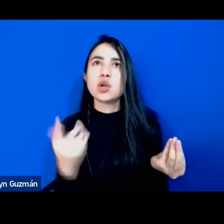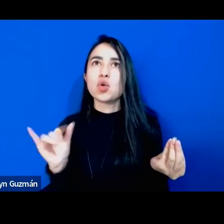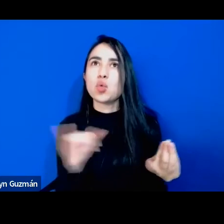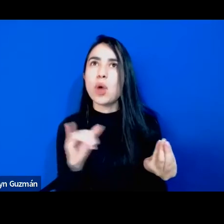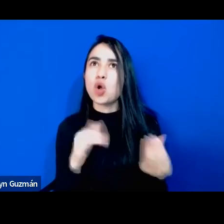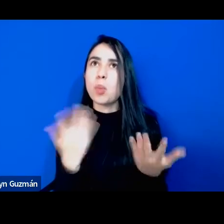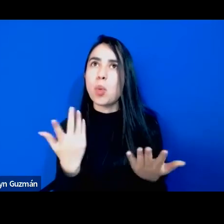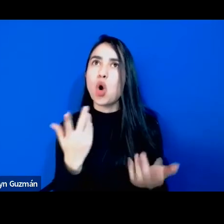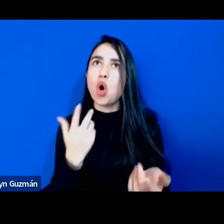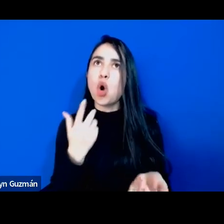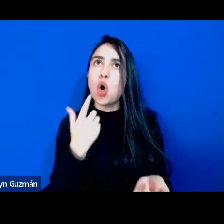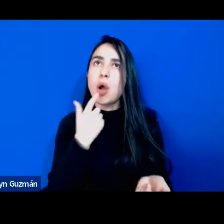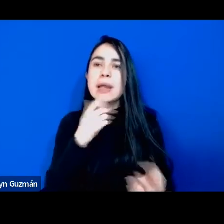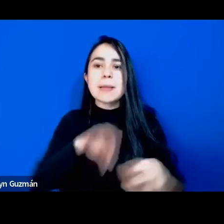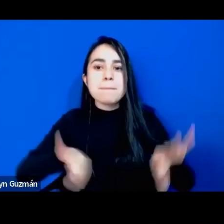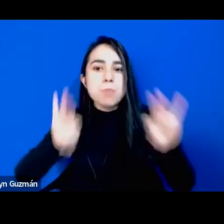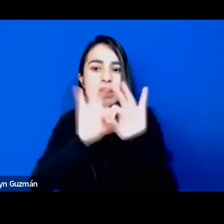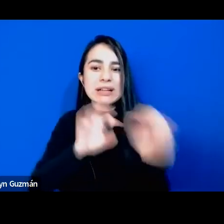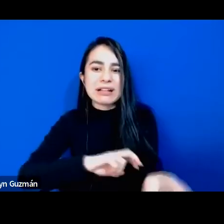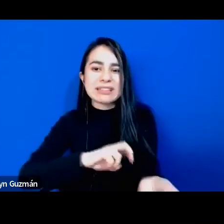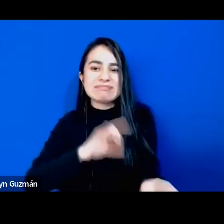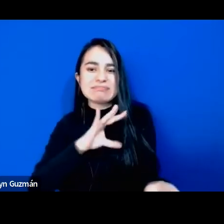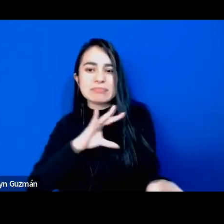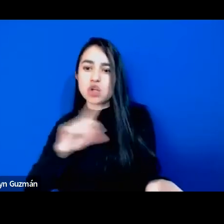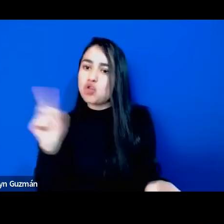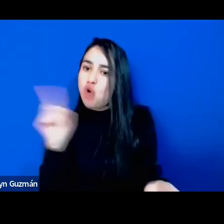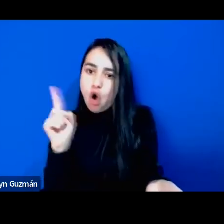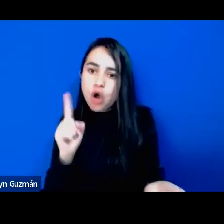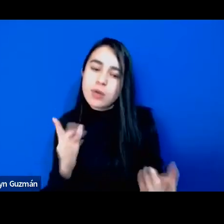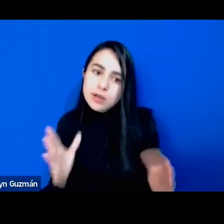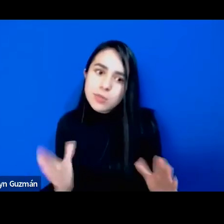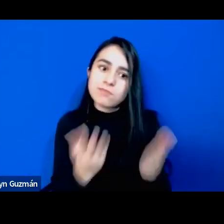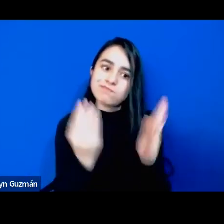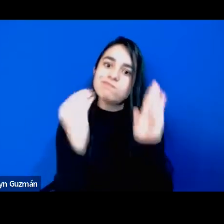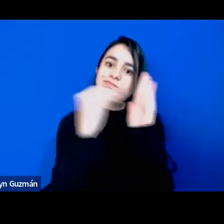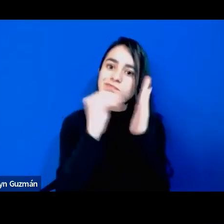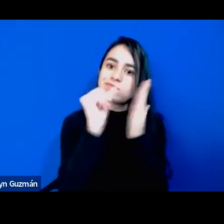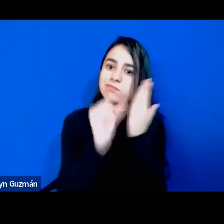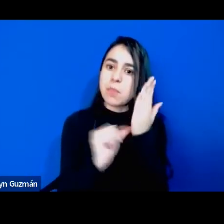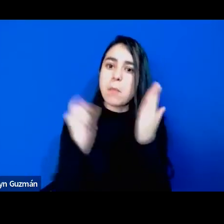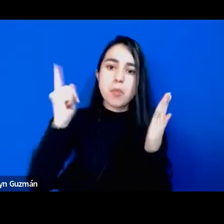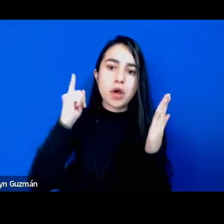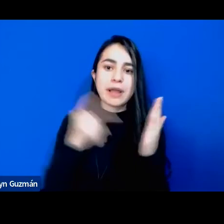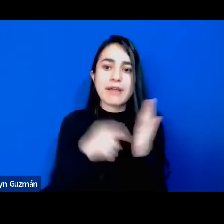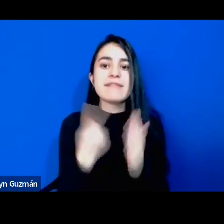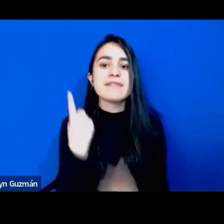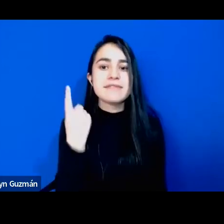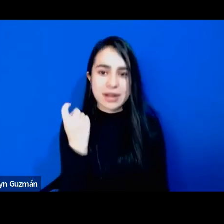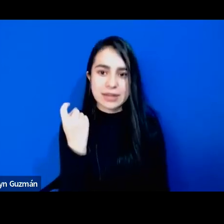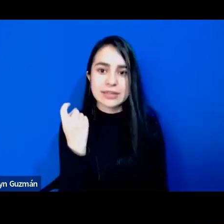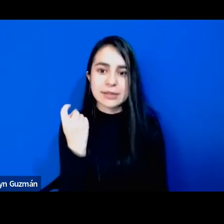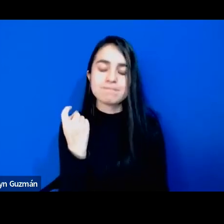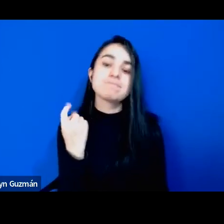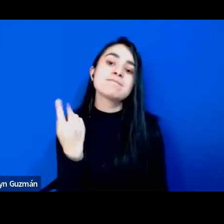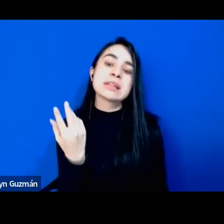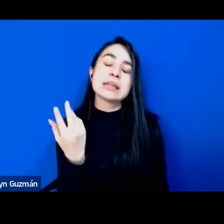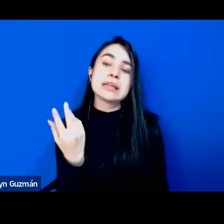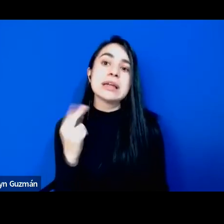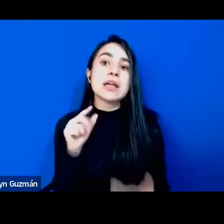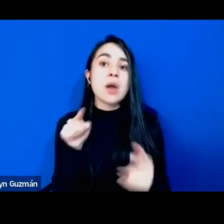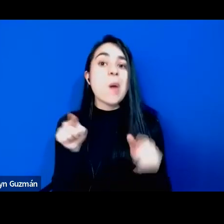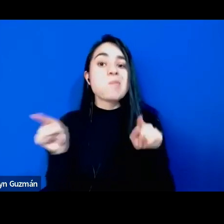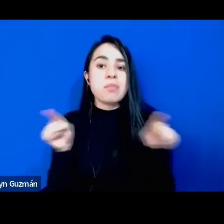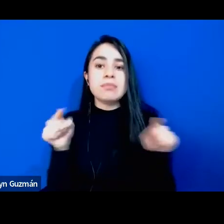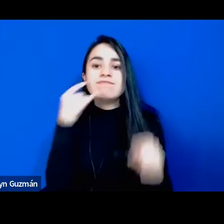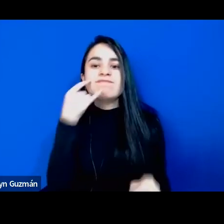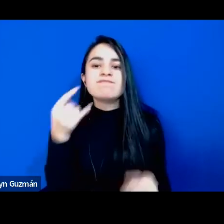antiracista como un eje central de su agenda política. En ese sentido es mucho más interesante